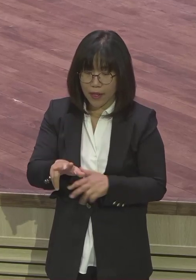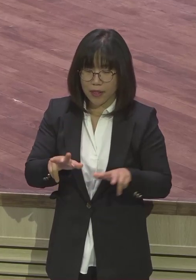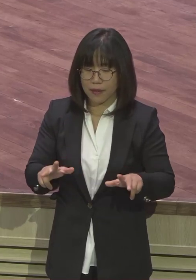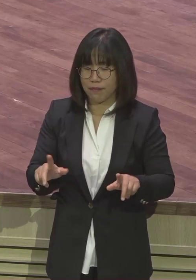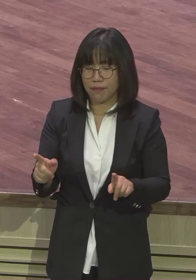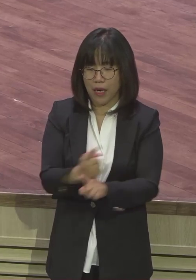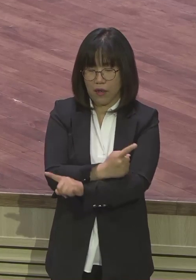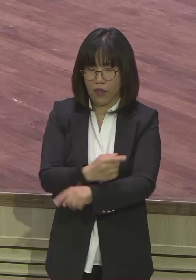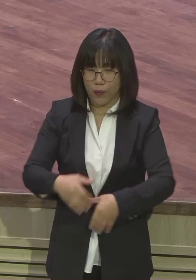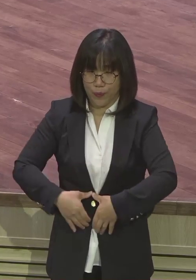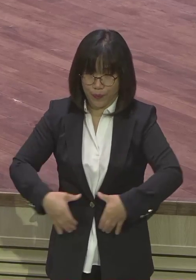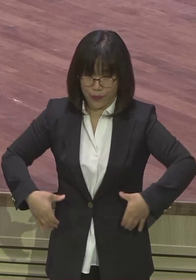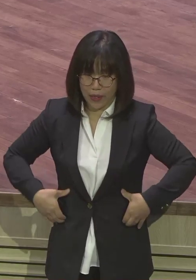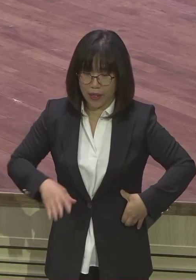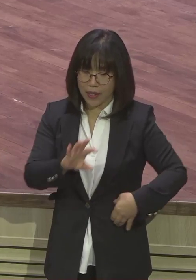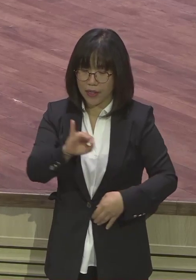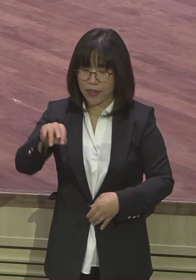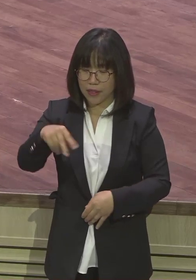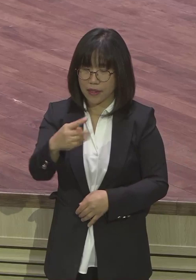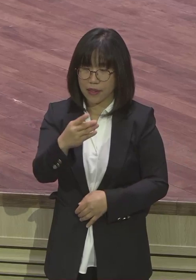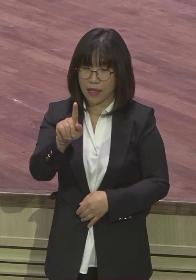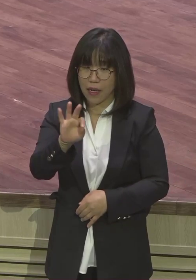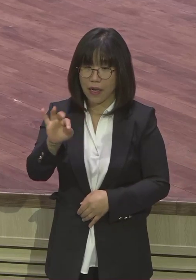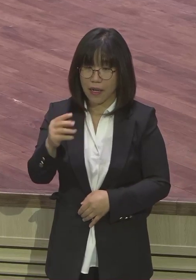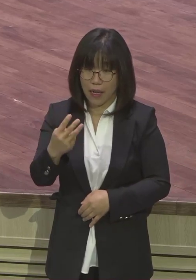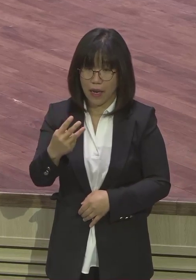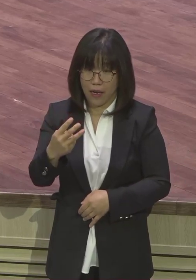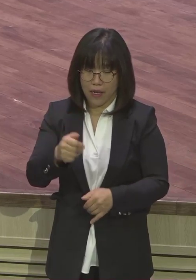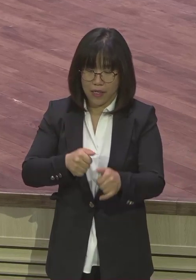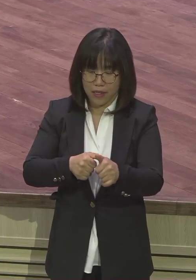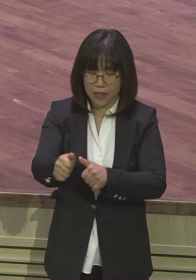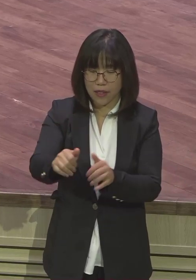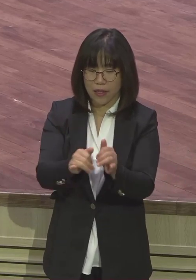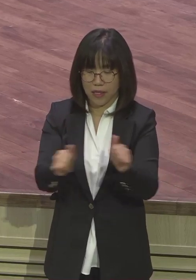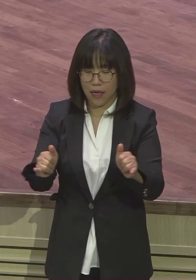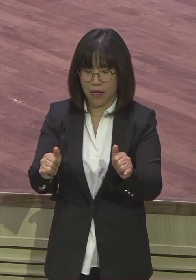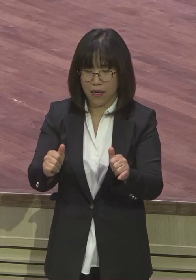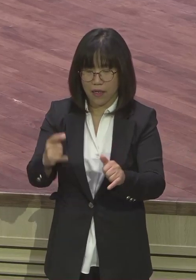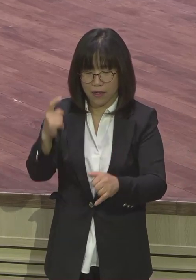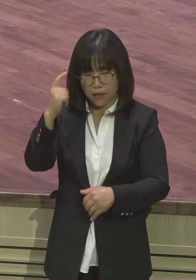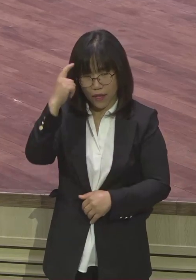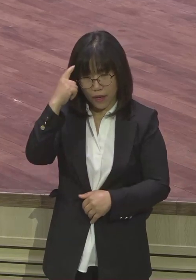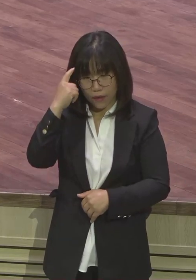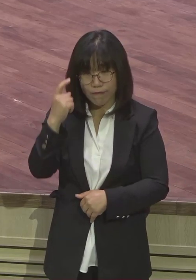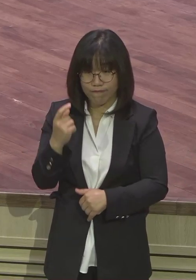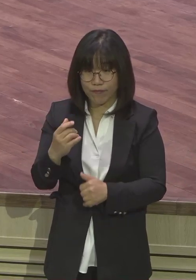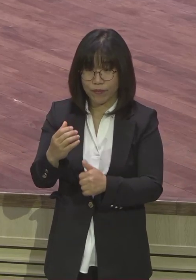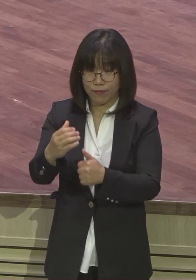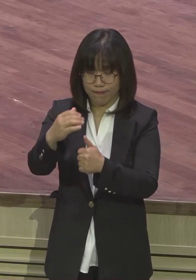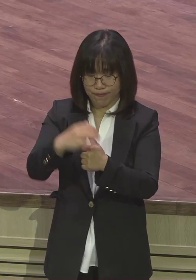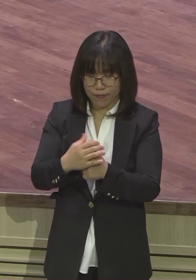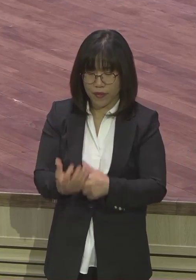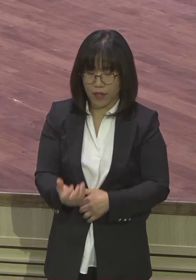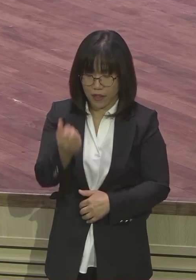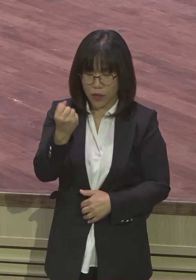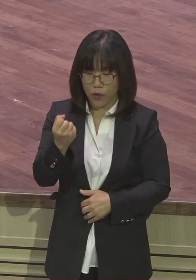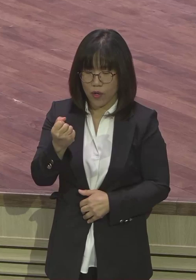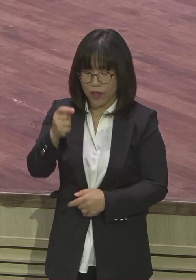이스라엘 적봉이 임하니까 성미자의 영적 정체성을 가지고 문제와 사건을 있는 그대로 직면합니다 직면